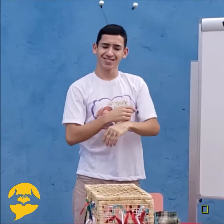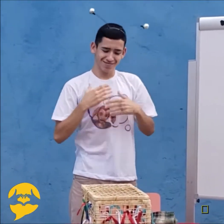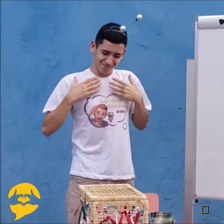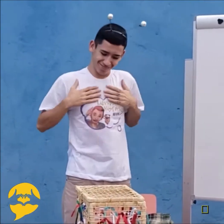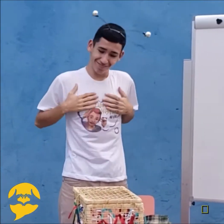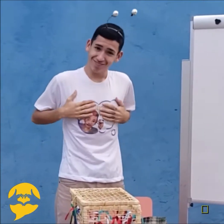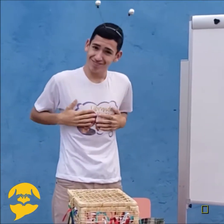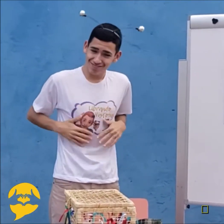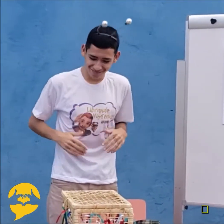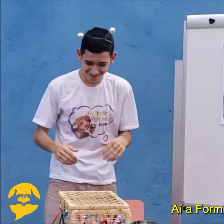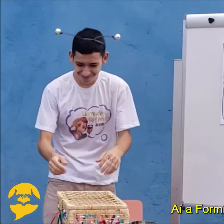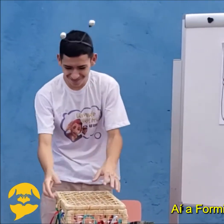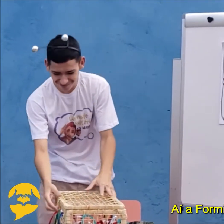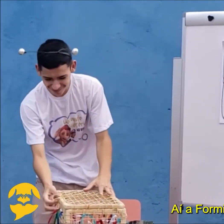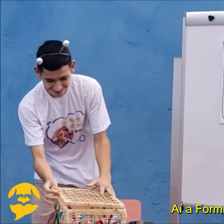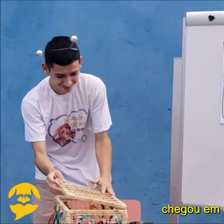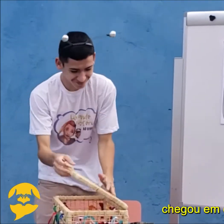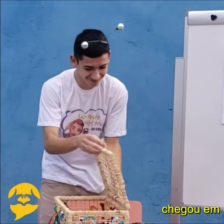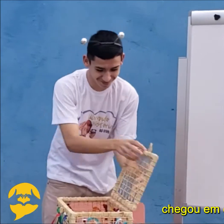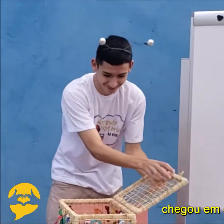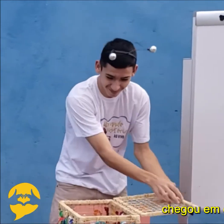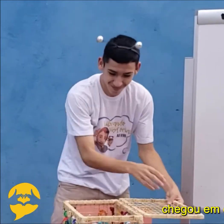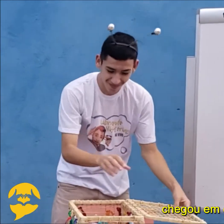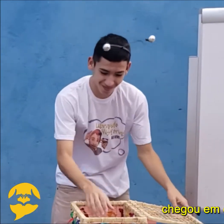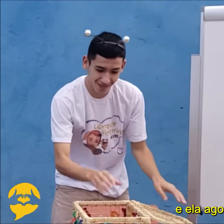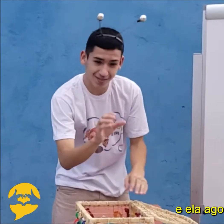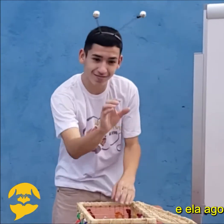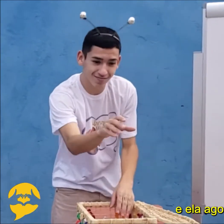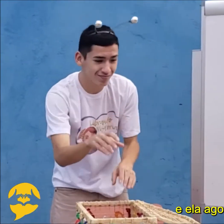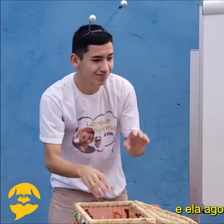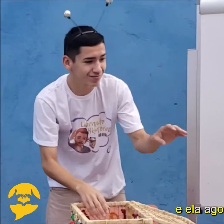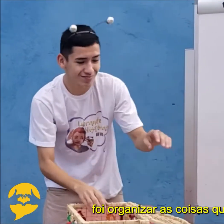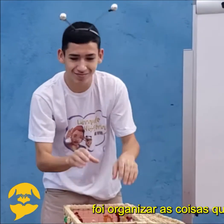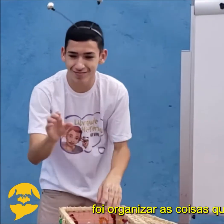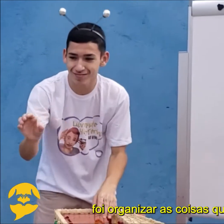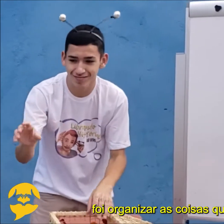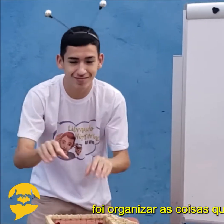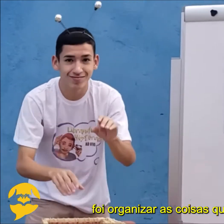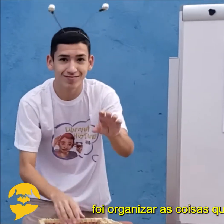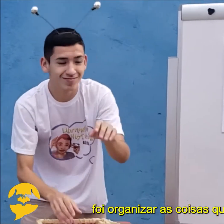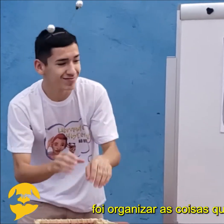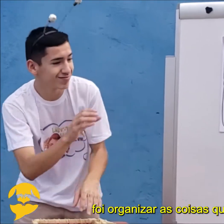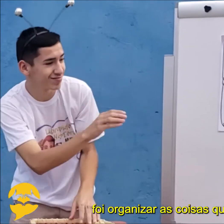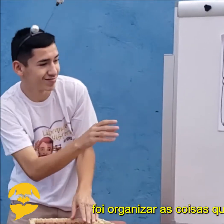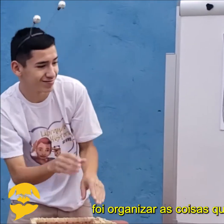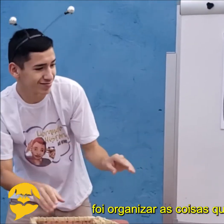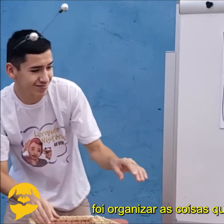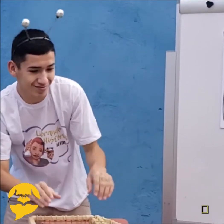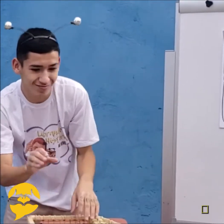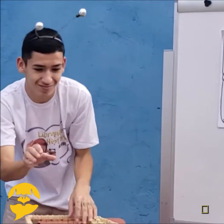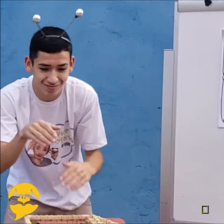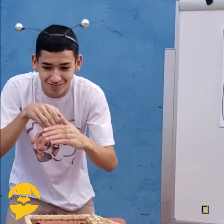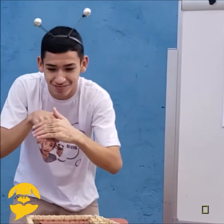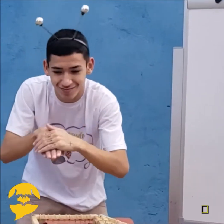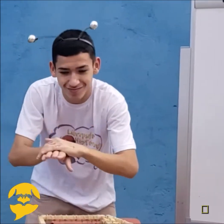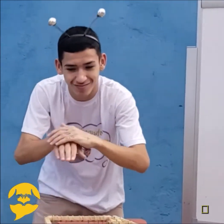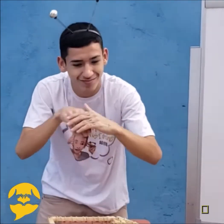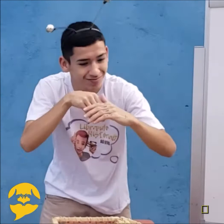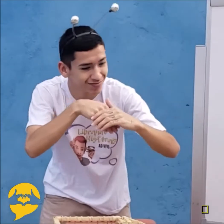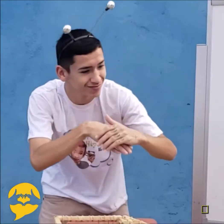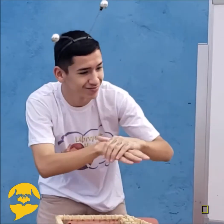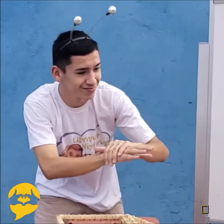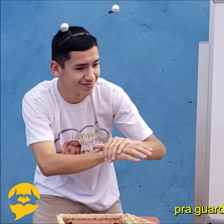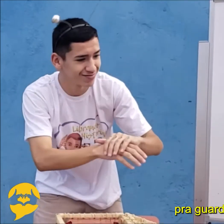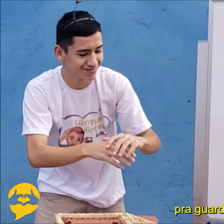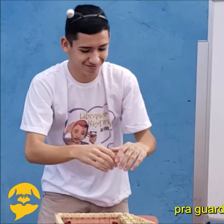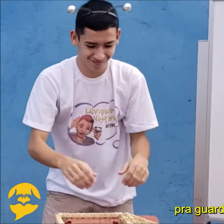coberta pela toalha vermelha. Aí a formiga chegou em casa e ela agora foi organizar as coisas que ela tinha trazido. Abre o baú e finge